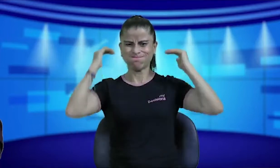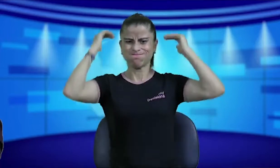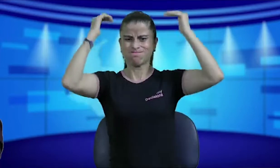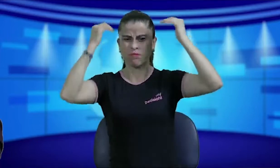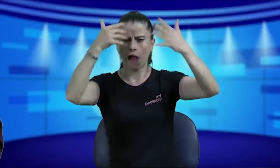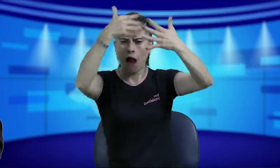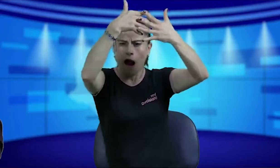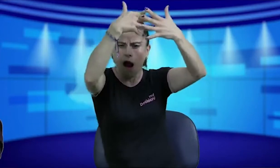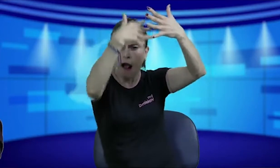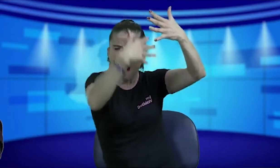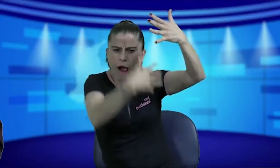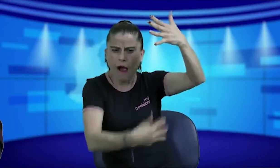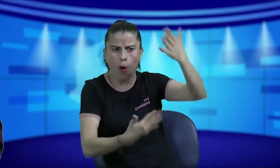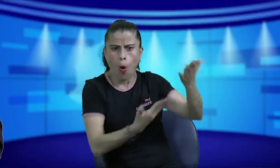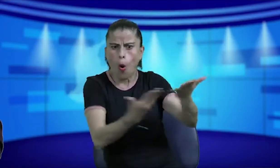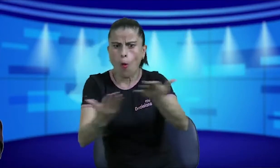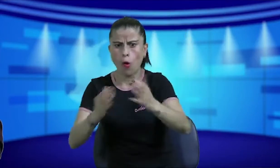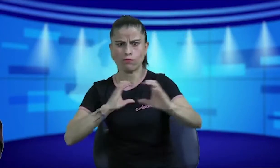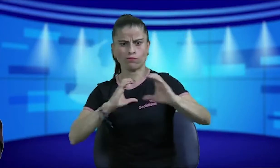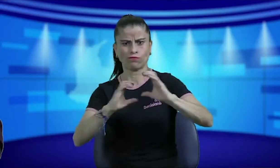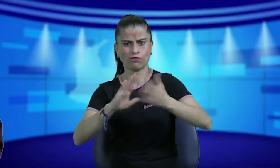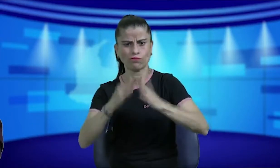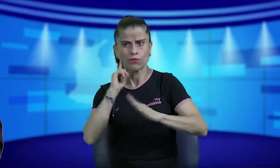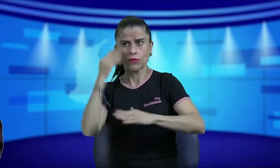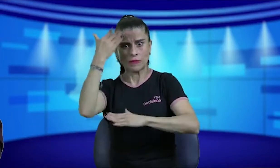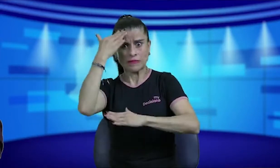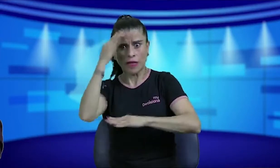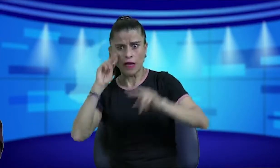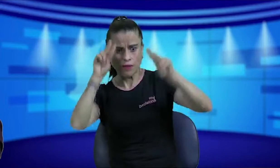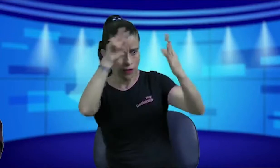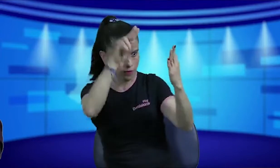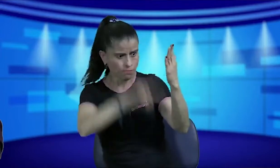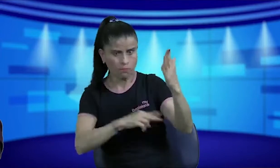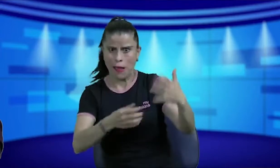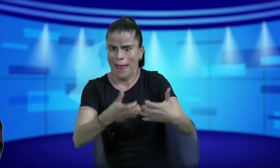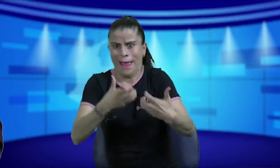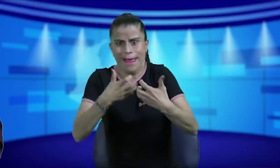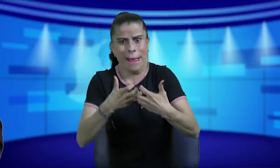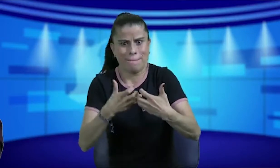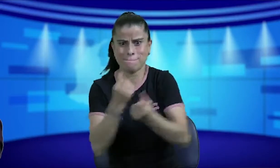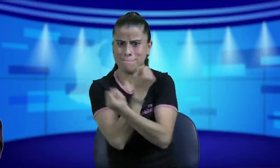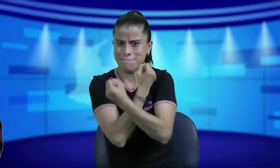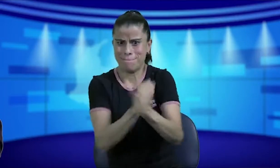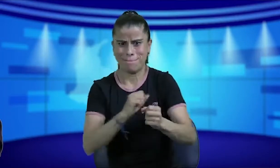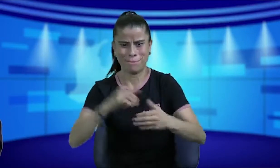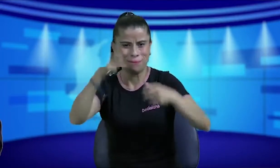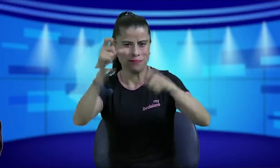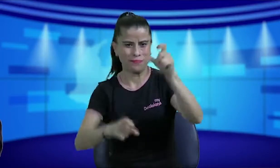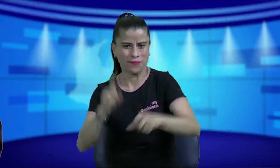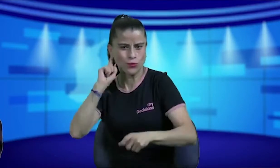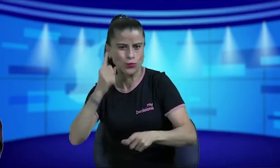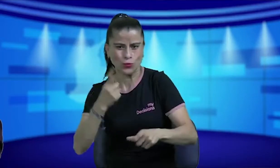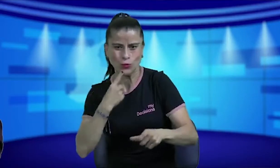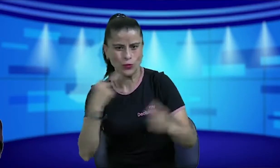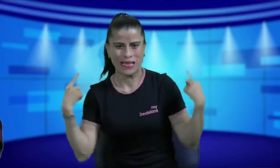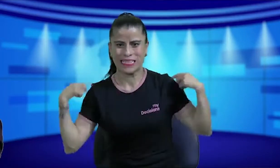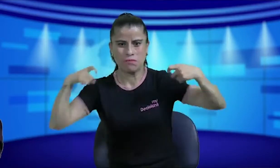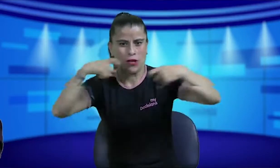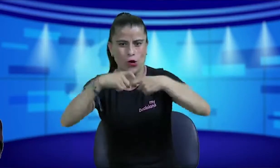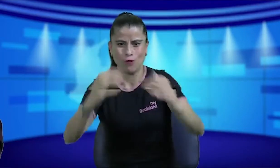pues tenía un texto bastante bastante denso en español y pues la gran mayoría de personas sordas es incomprensible para nosotros